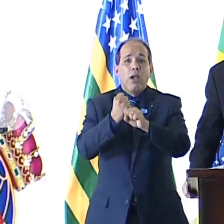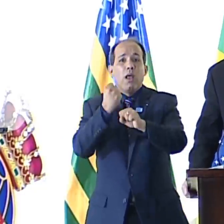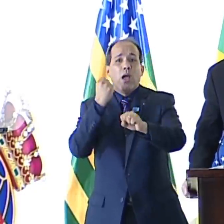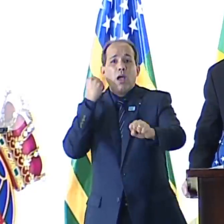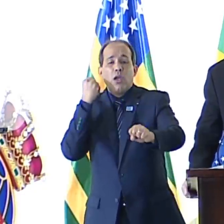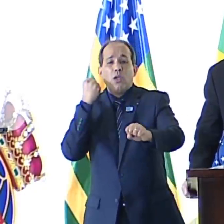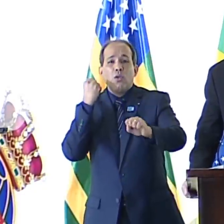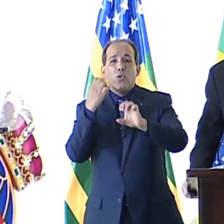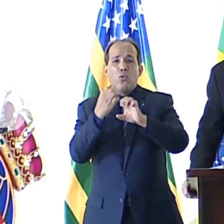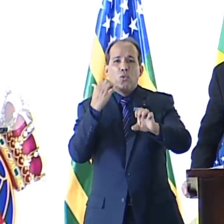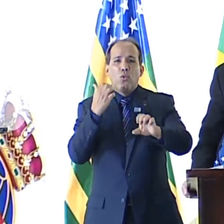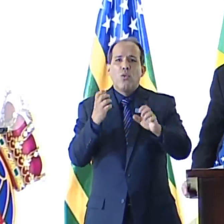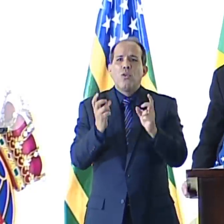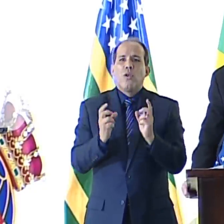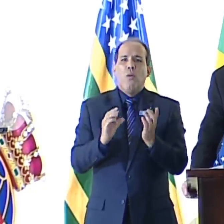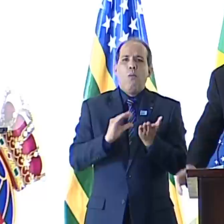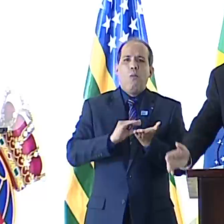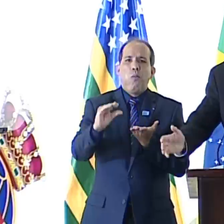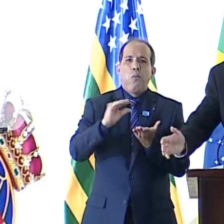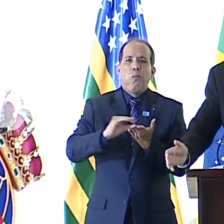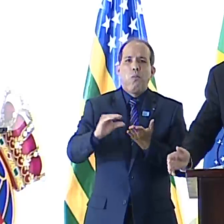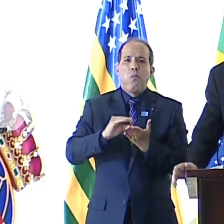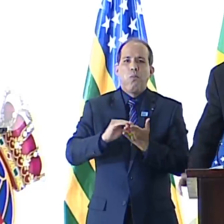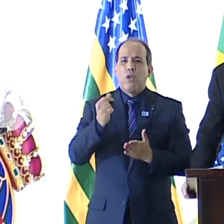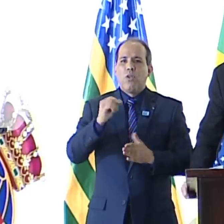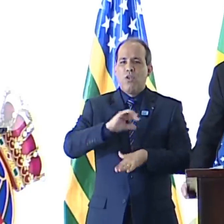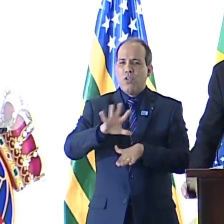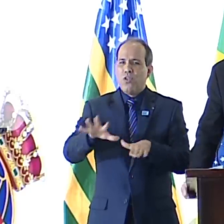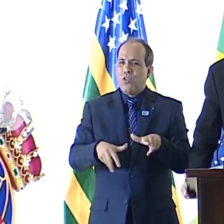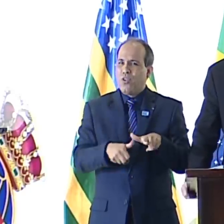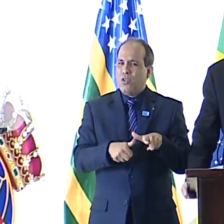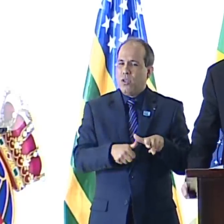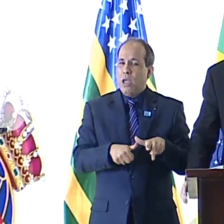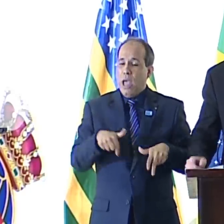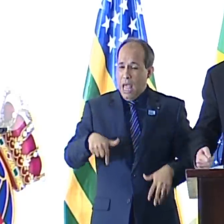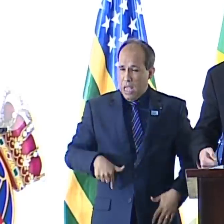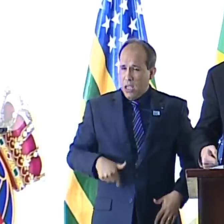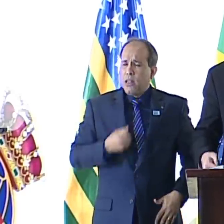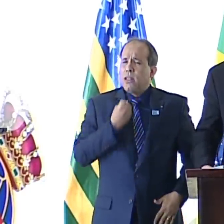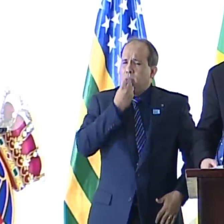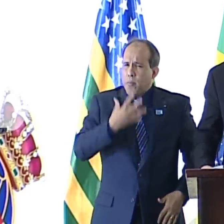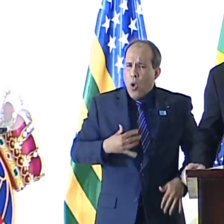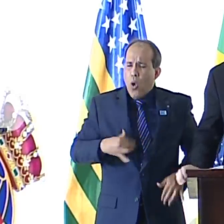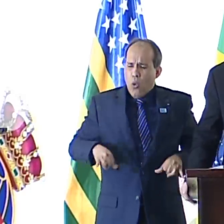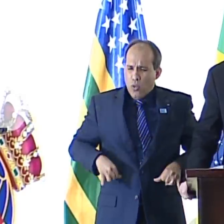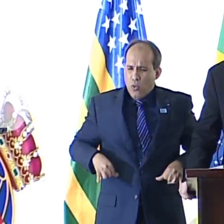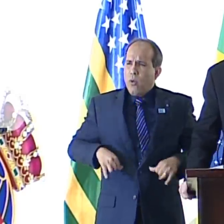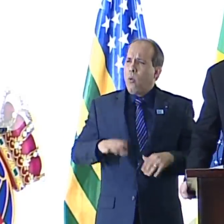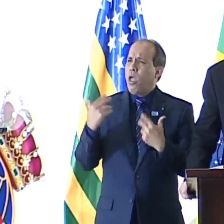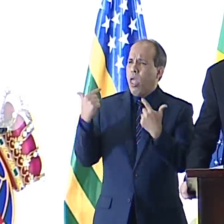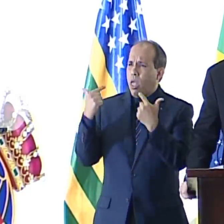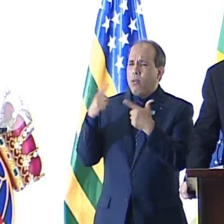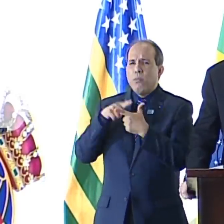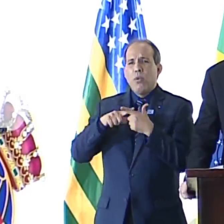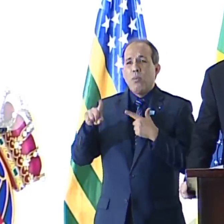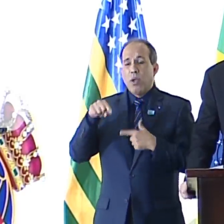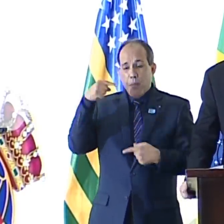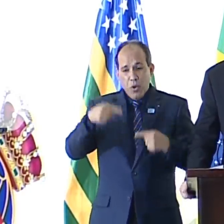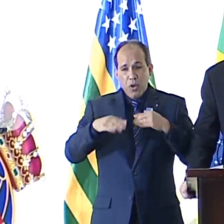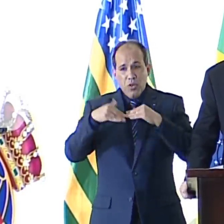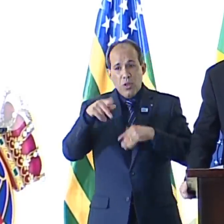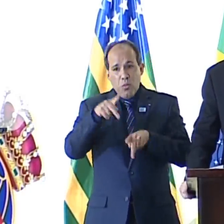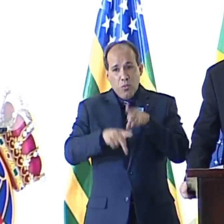exportadora de propina. É bom ser paria. E este paria aqui, este Brasil, esta política externa do povo brasileiro,